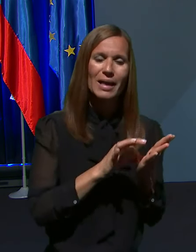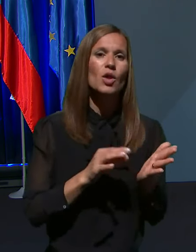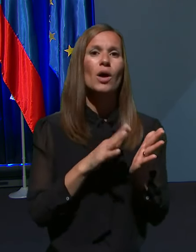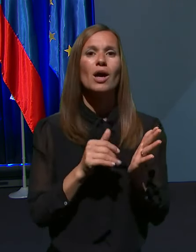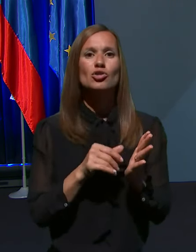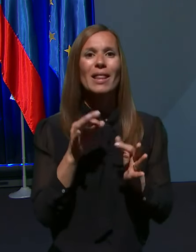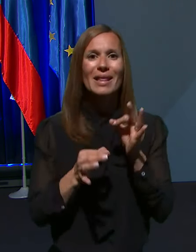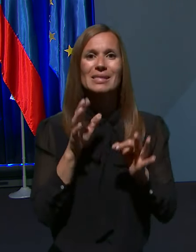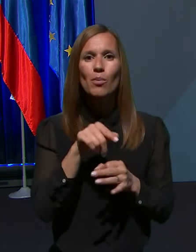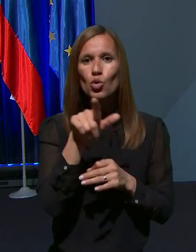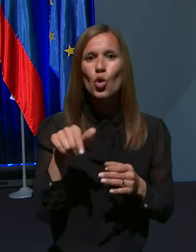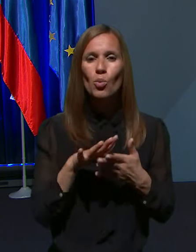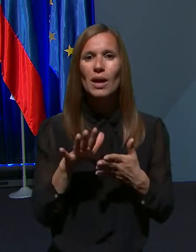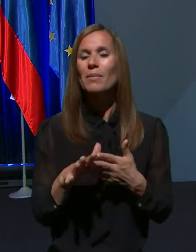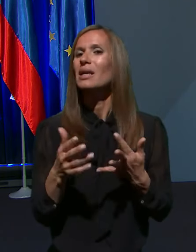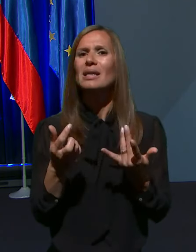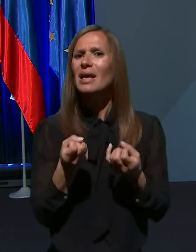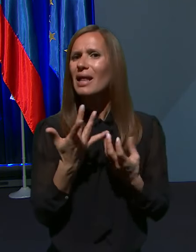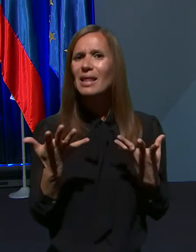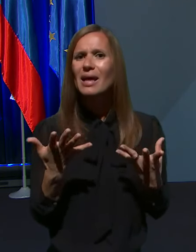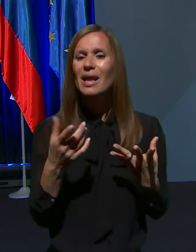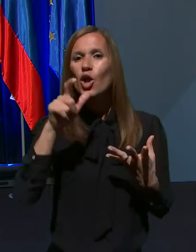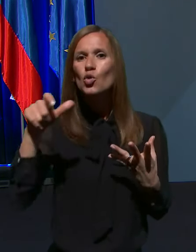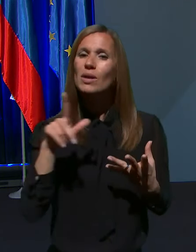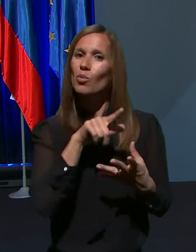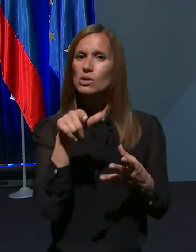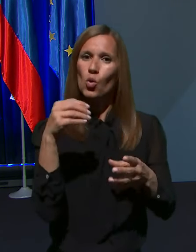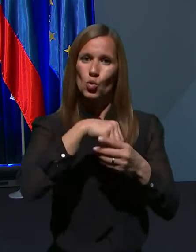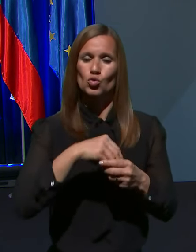uporabljali in katere ljudi natančno boste vključili. Hvala lepa.